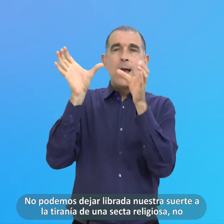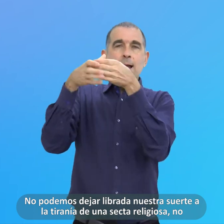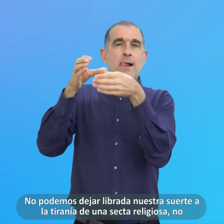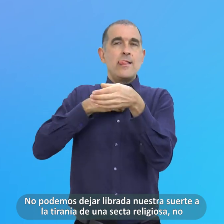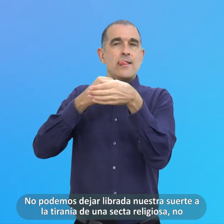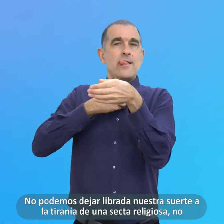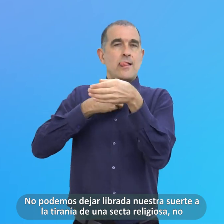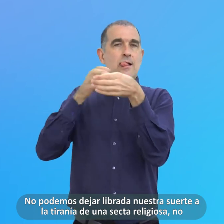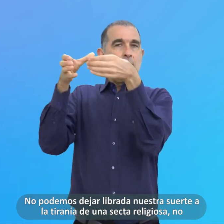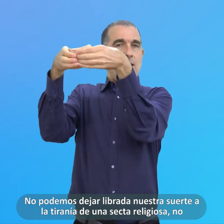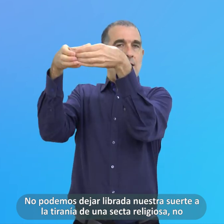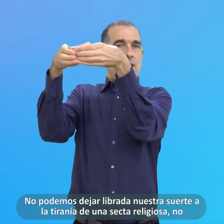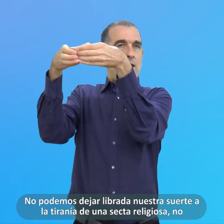Secta Religiosa